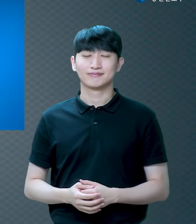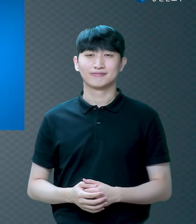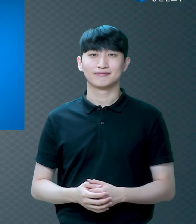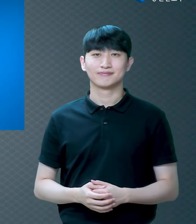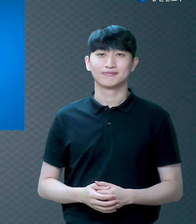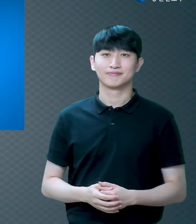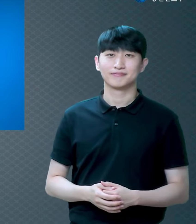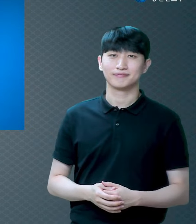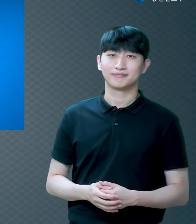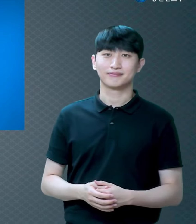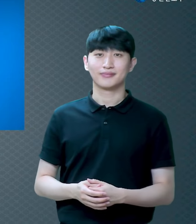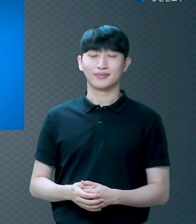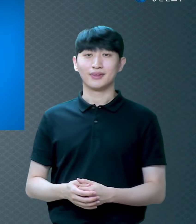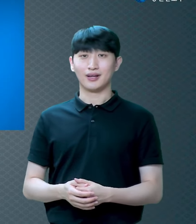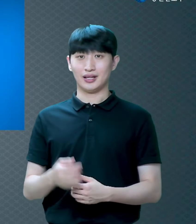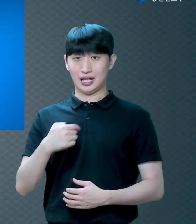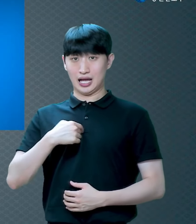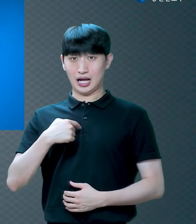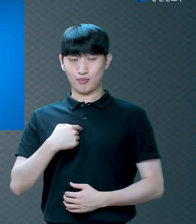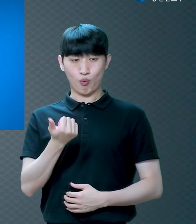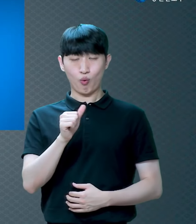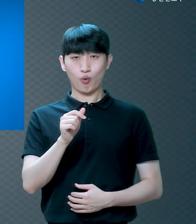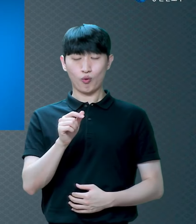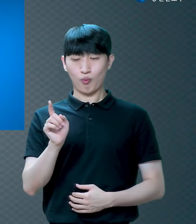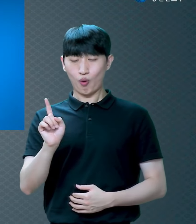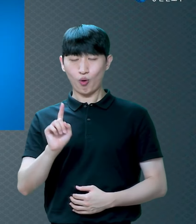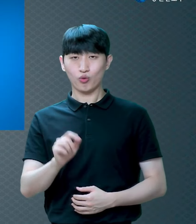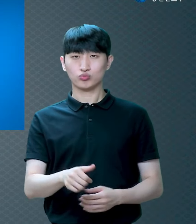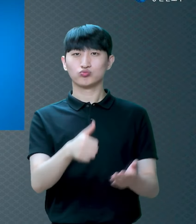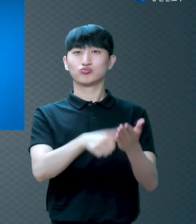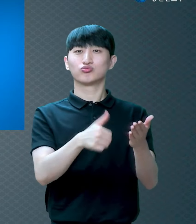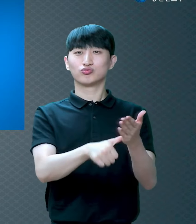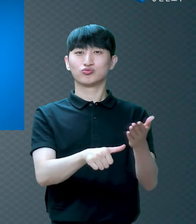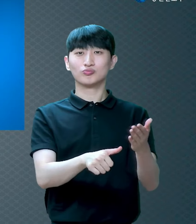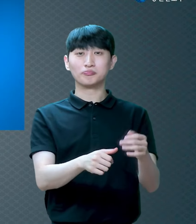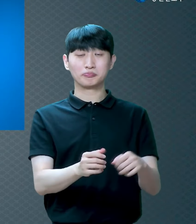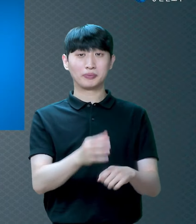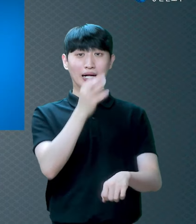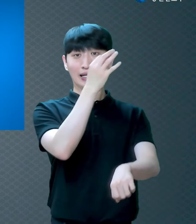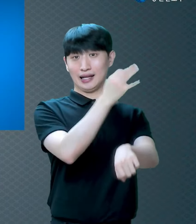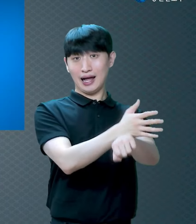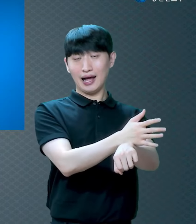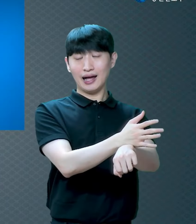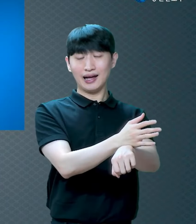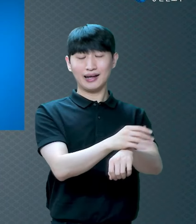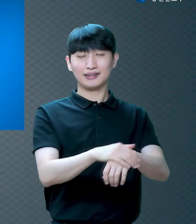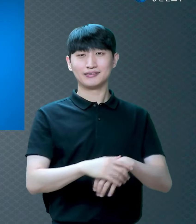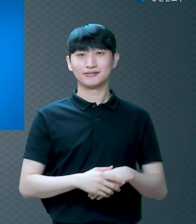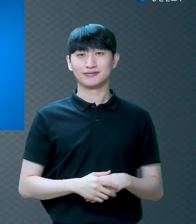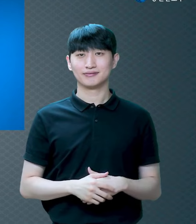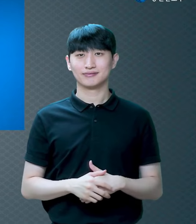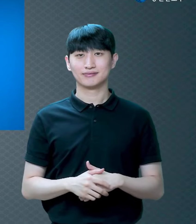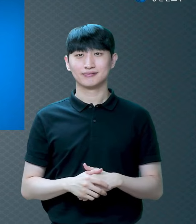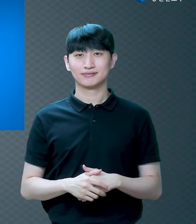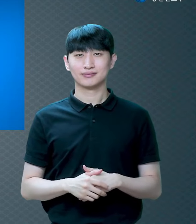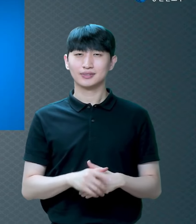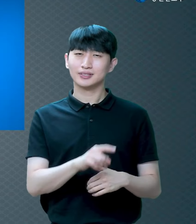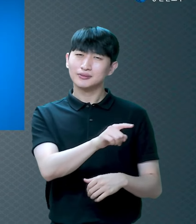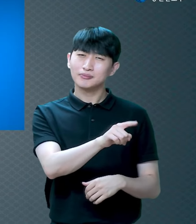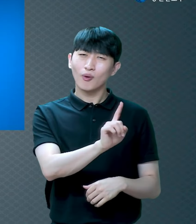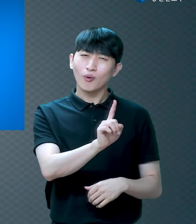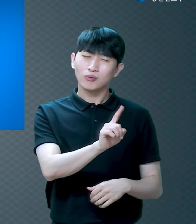물건을 샀어요 물건을 샀는데 계산이